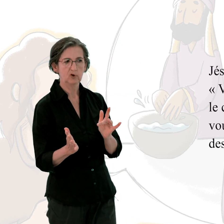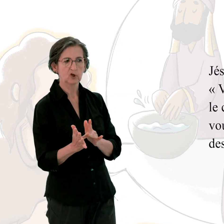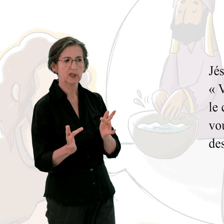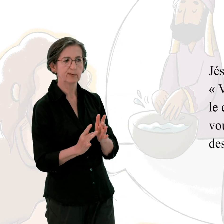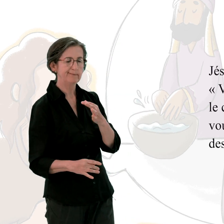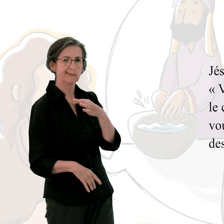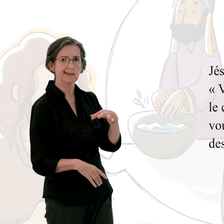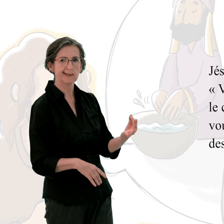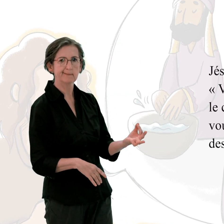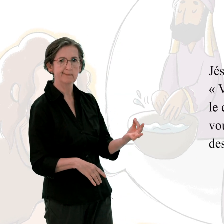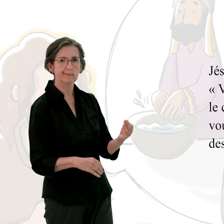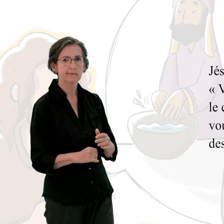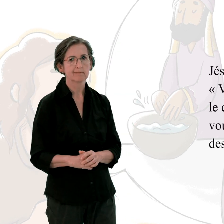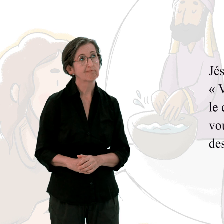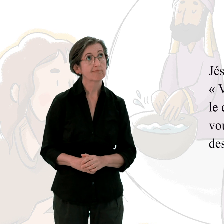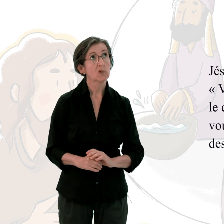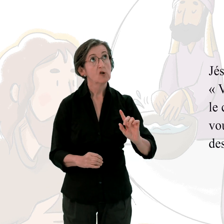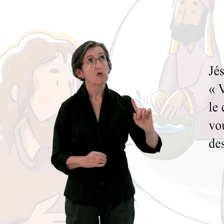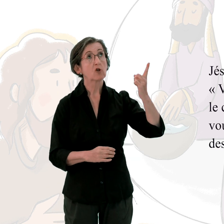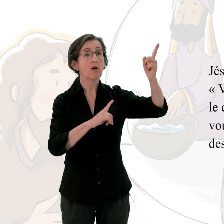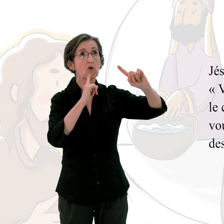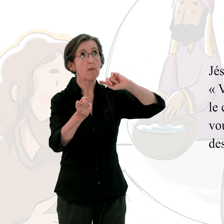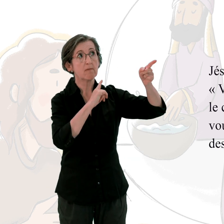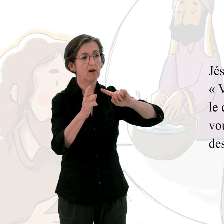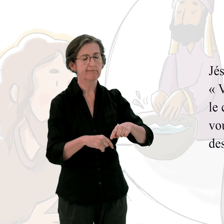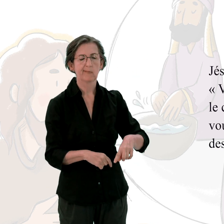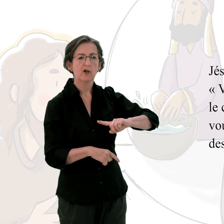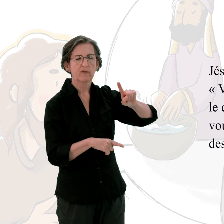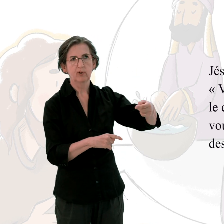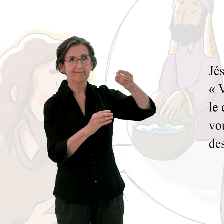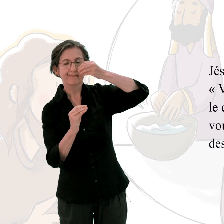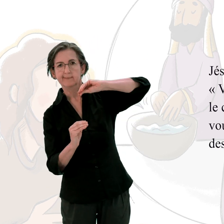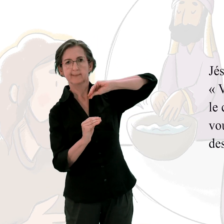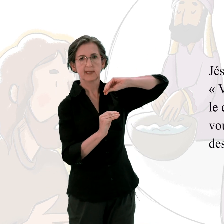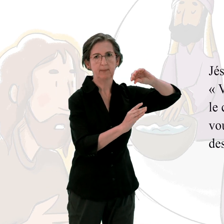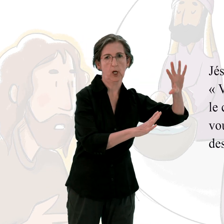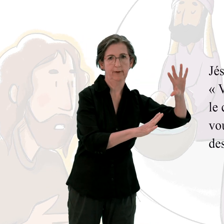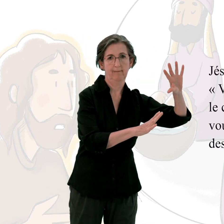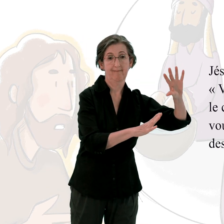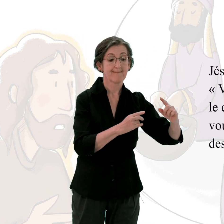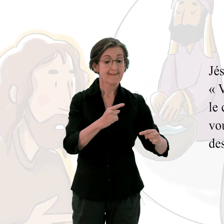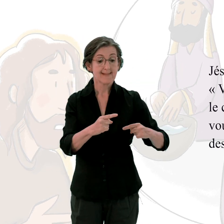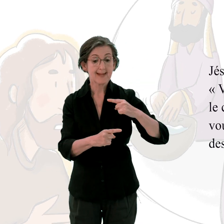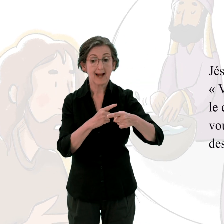Vous abandonnez le commandement de Dieu. Vous obéissez à la tradition des hommes.